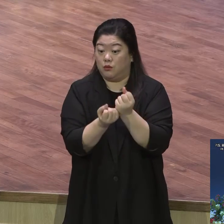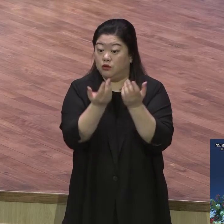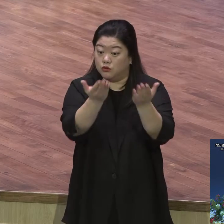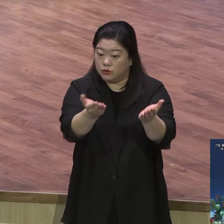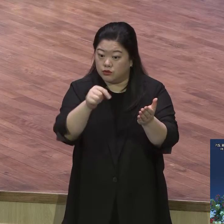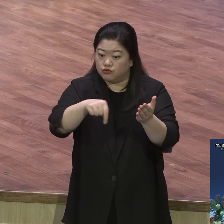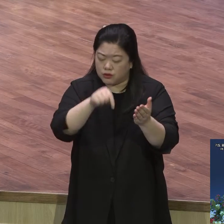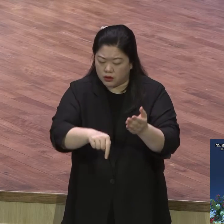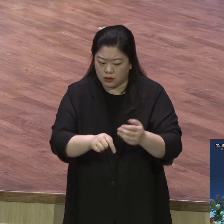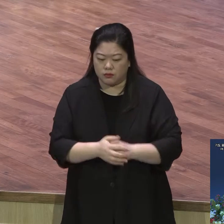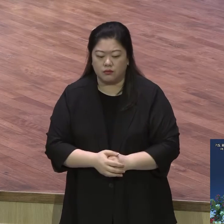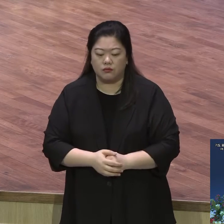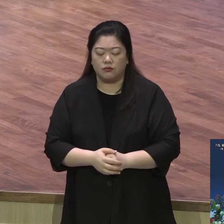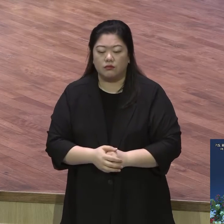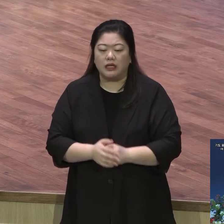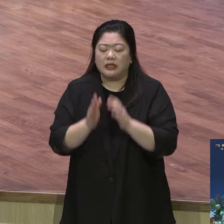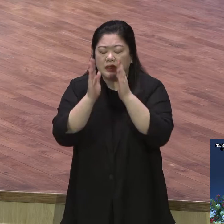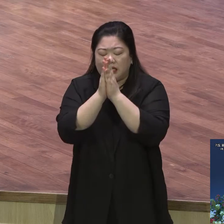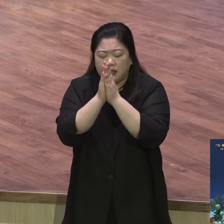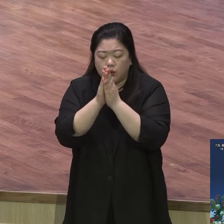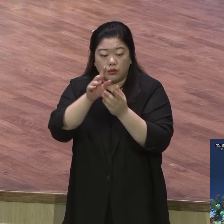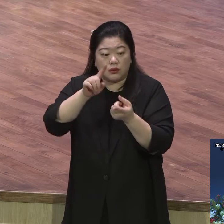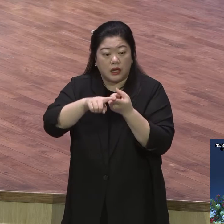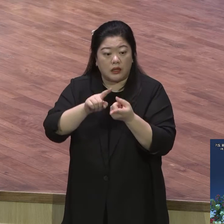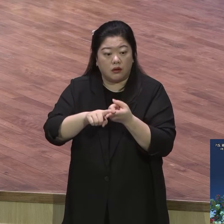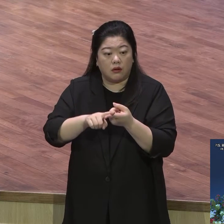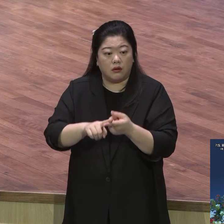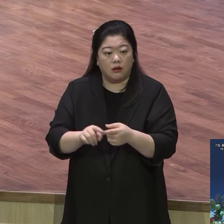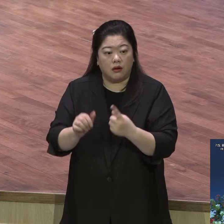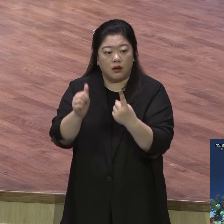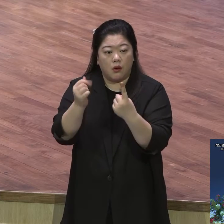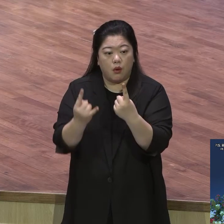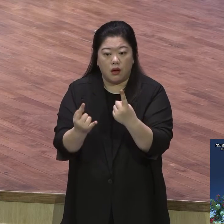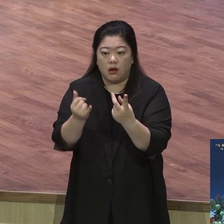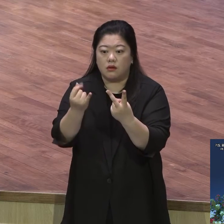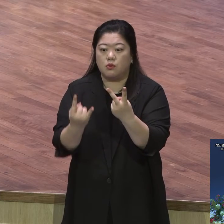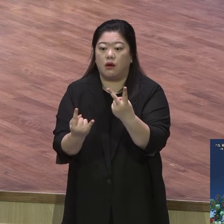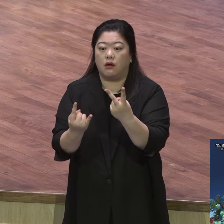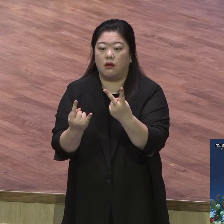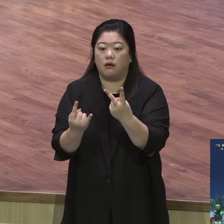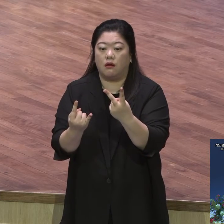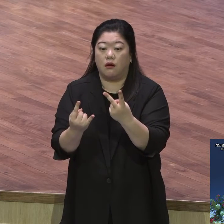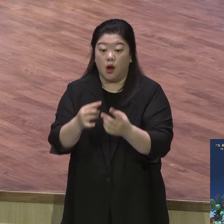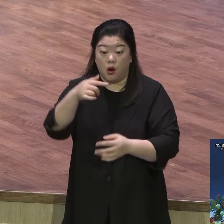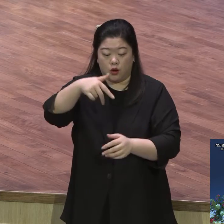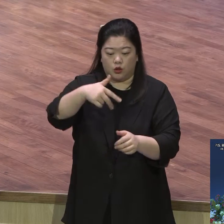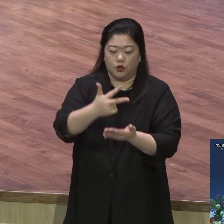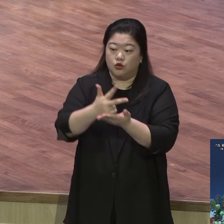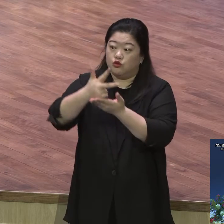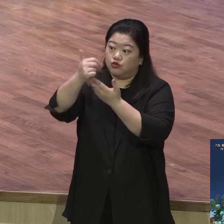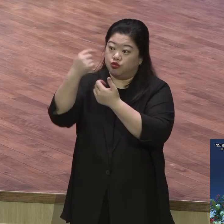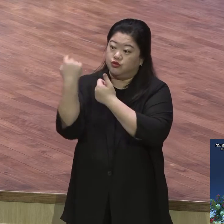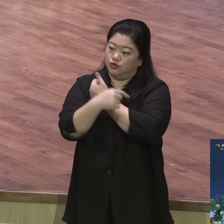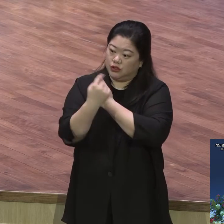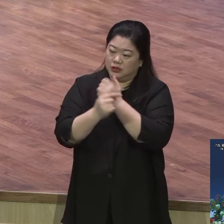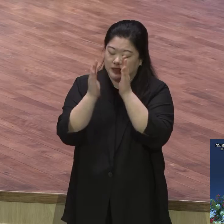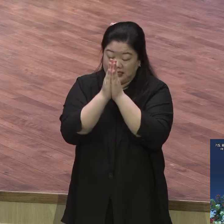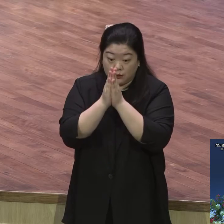것이 뭐냐 기도에 대해서는 이중적으로 그렇게 강조를 했어요. 이미 주기도 문을 가르쳐 주었습니다. 기도를 이렇게 하라.